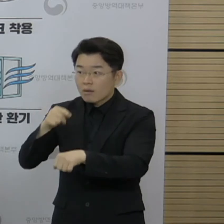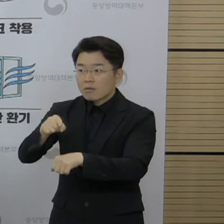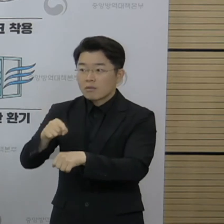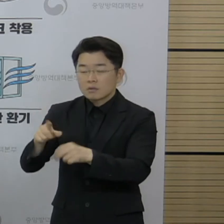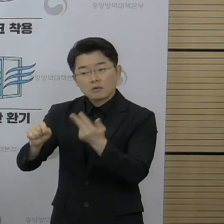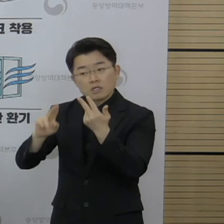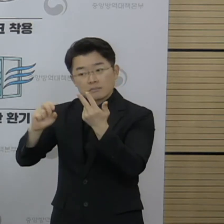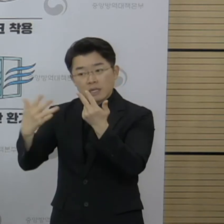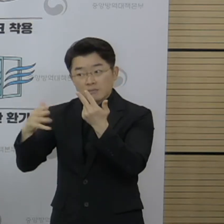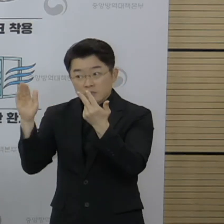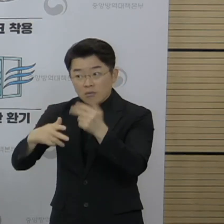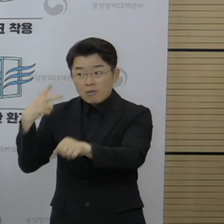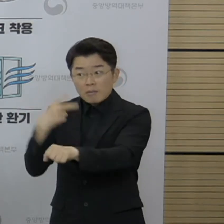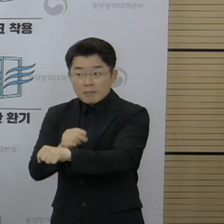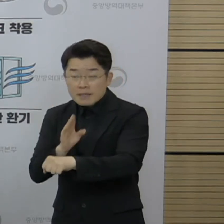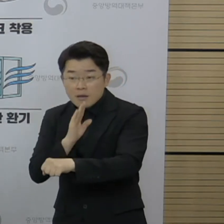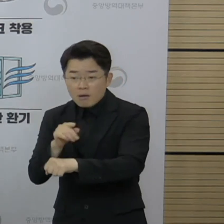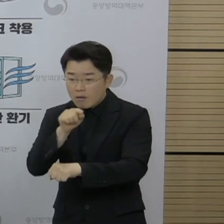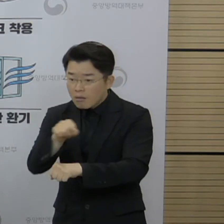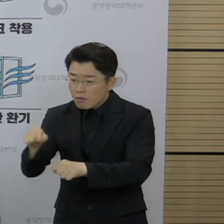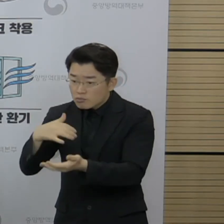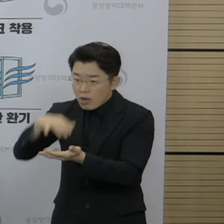명인지 확인해 달라는 질문입니다.